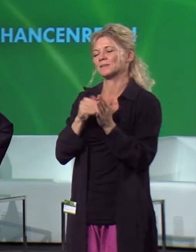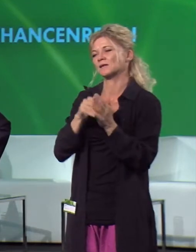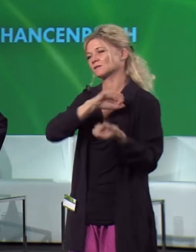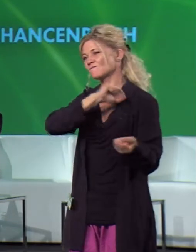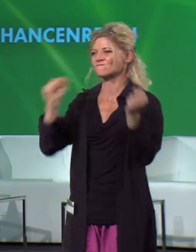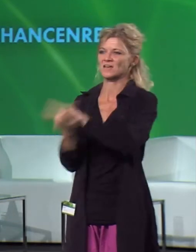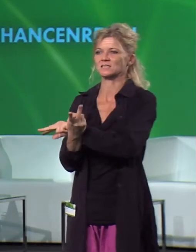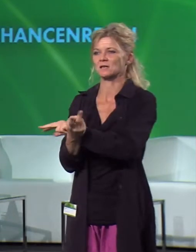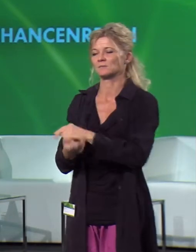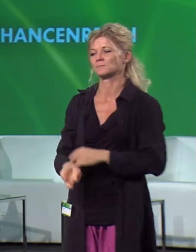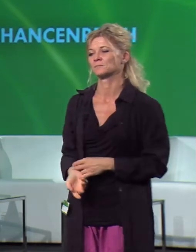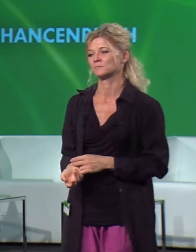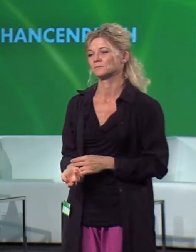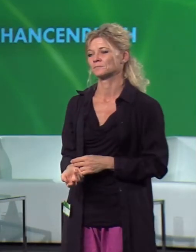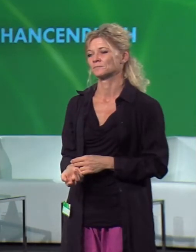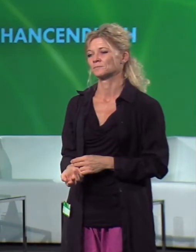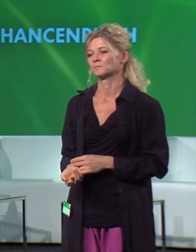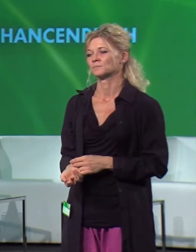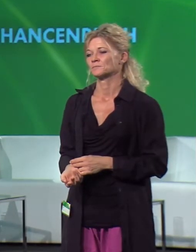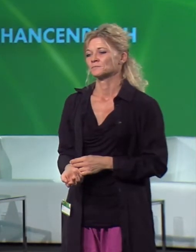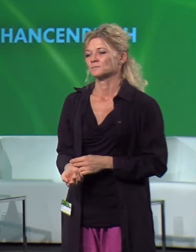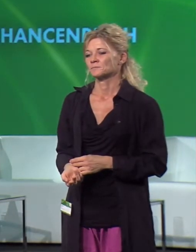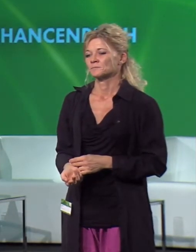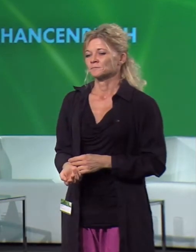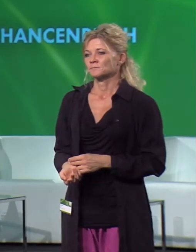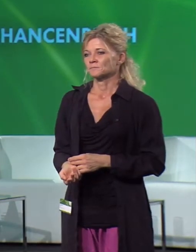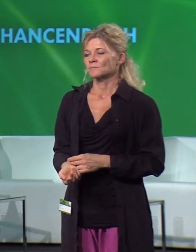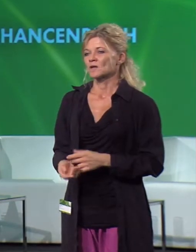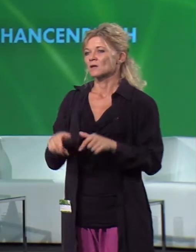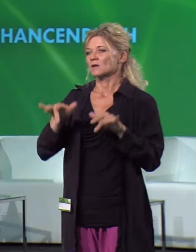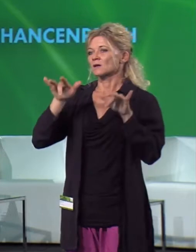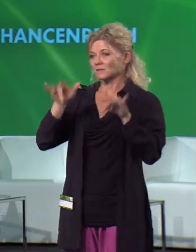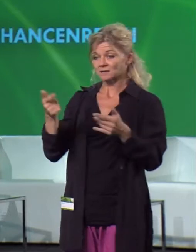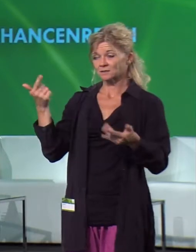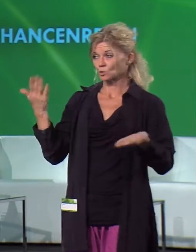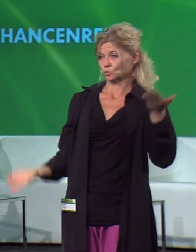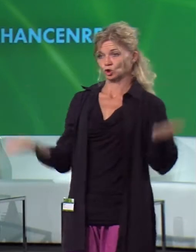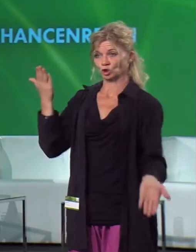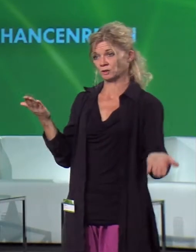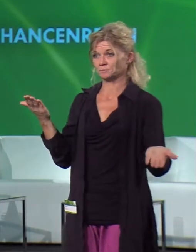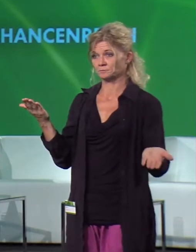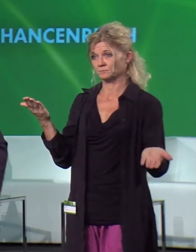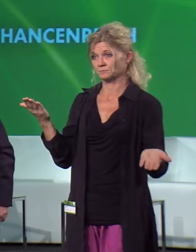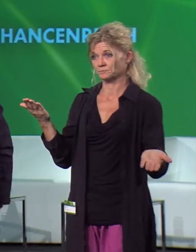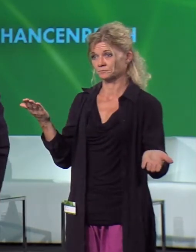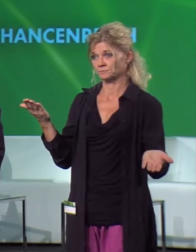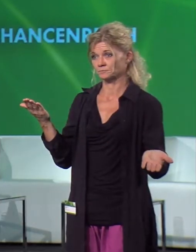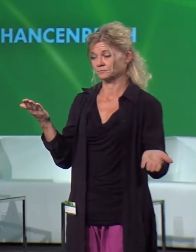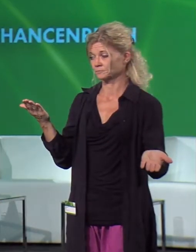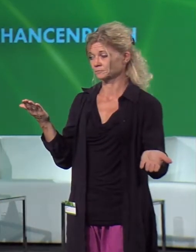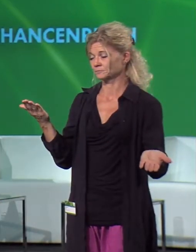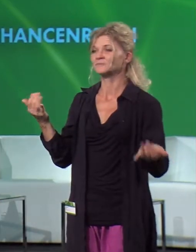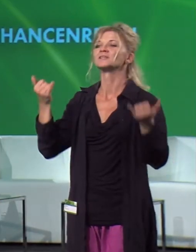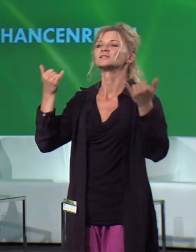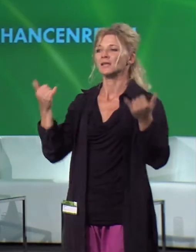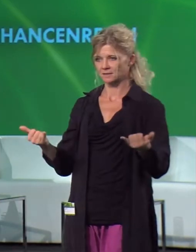Das sind die beiden Unterschiede. Das sind die beiden Unterschiede. Aber jetzt komme ich zum Politischen. Zum